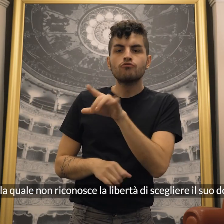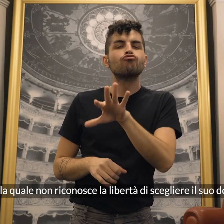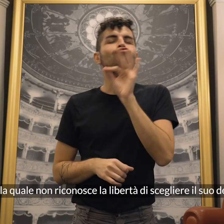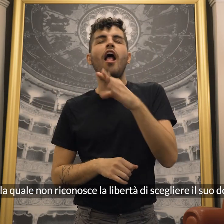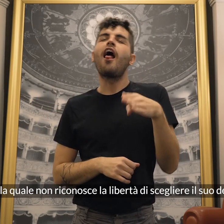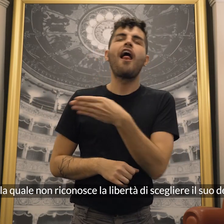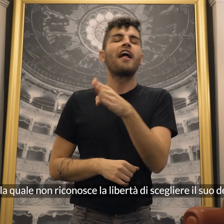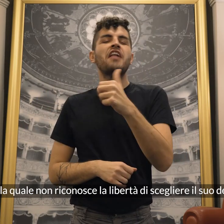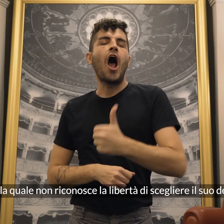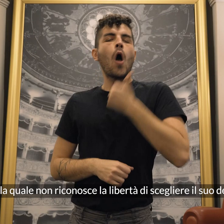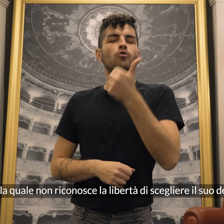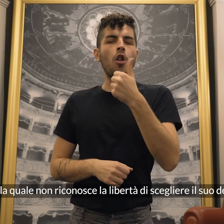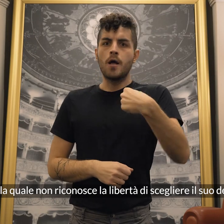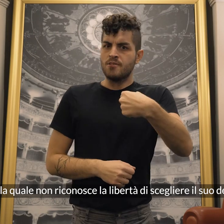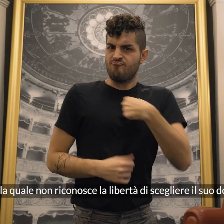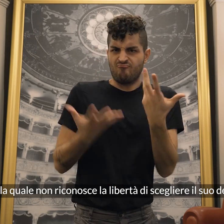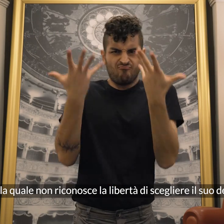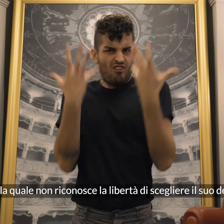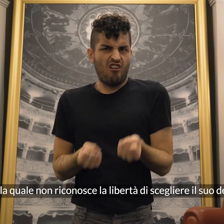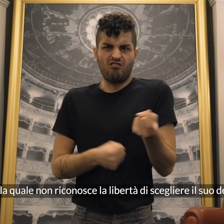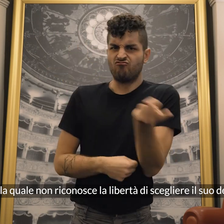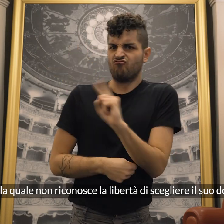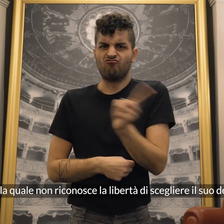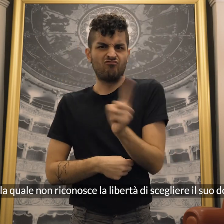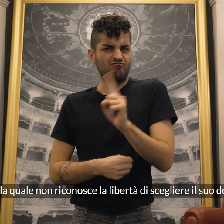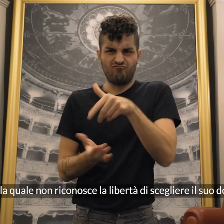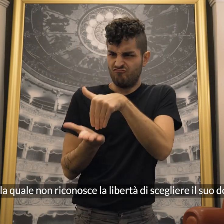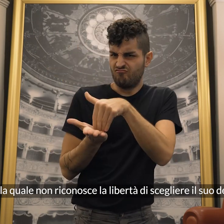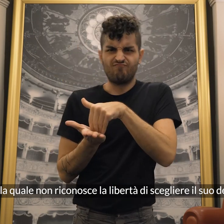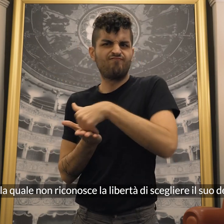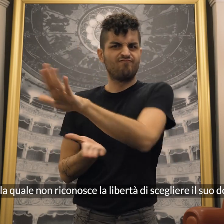quale non riconosce la libertà di scegliere il suo destino.